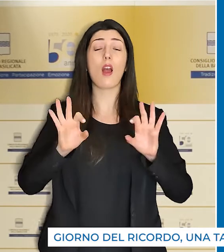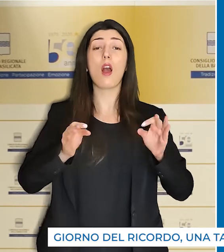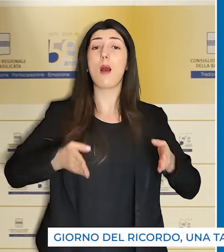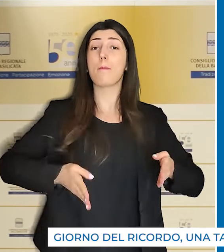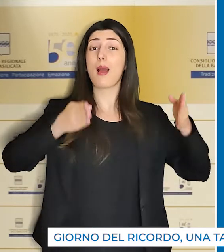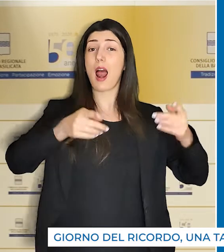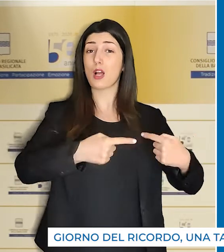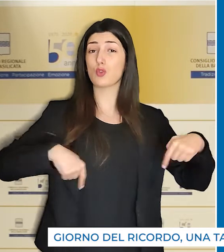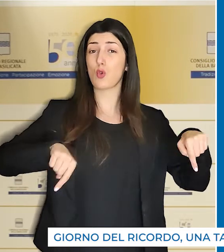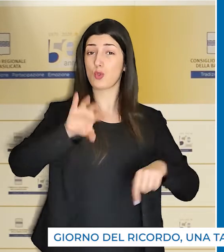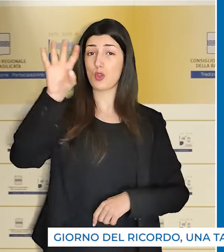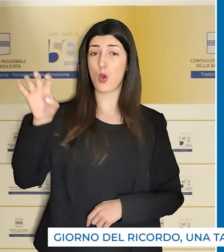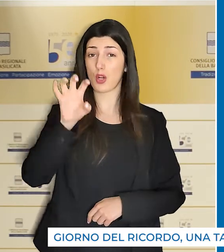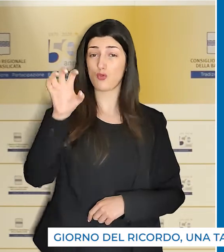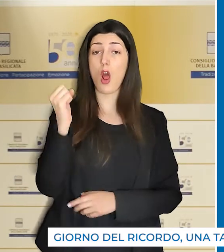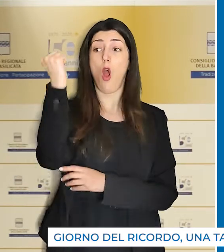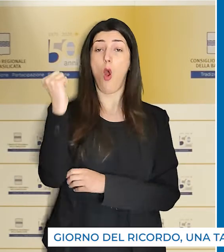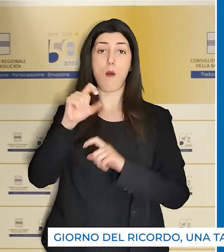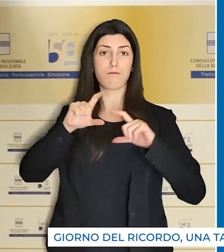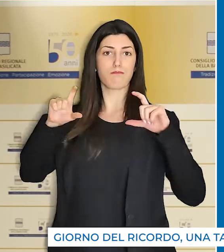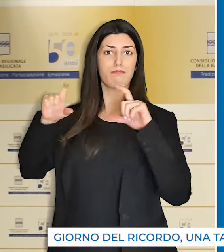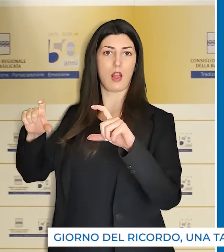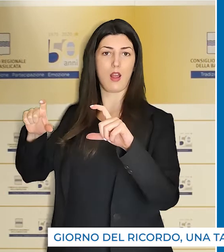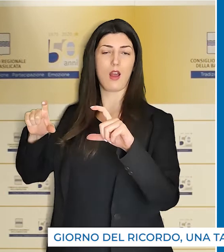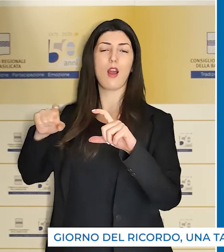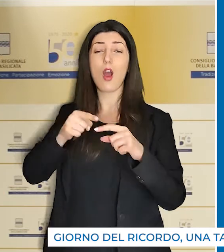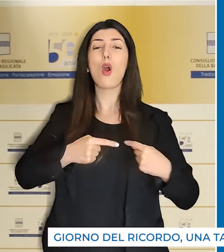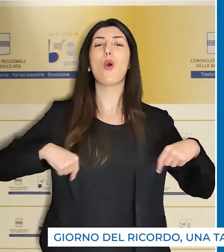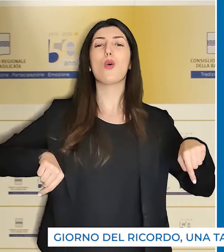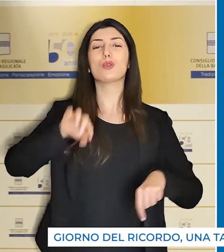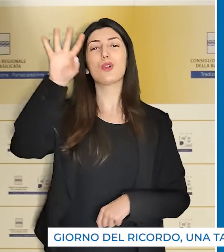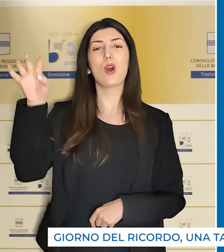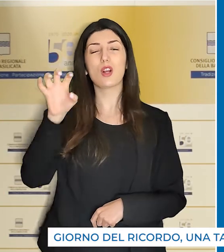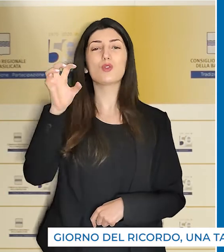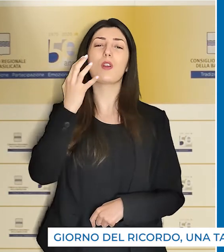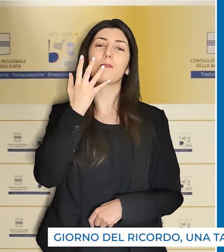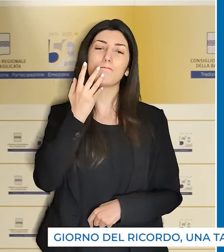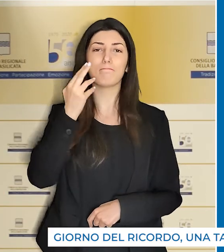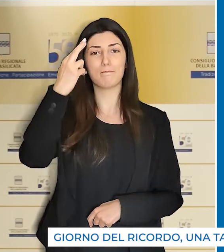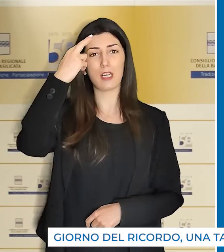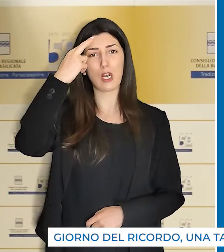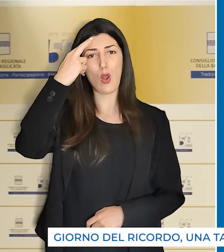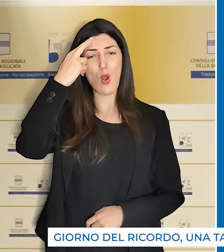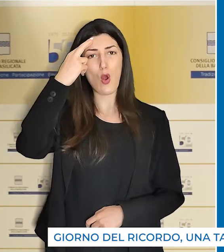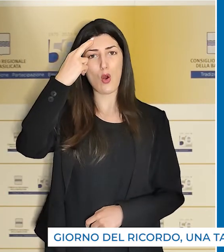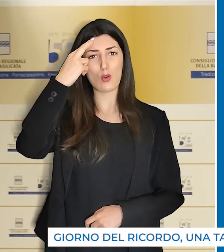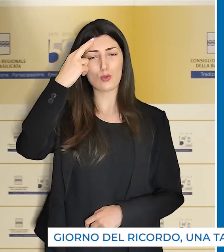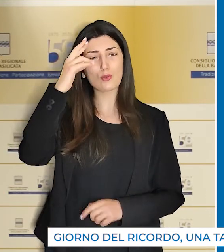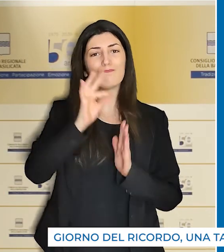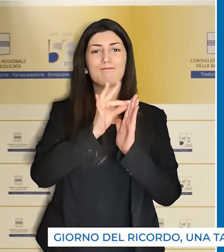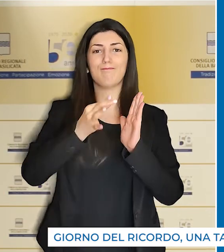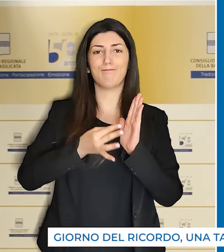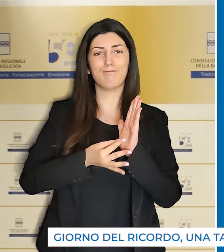del Palazzo del Consiglio regionale. Così il Consiglio regionale ha voluto commemorare il giorno del